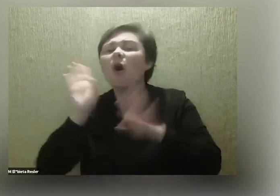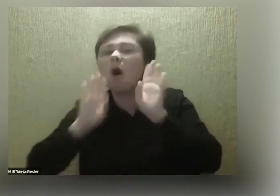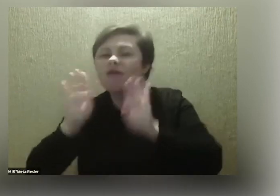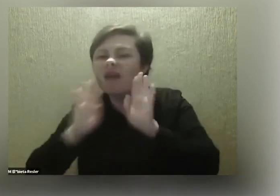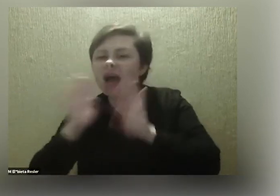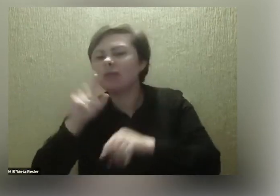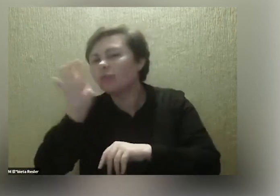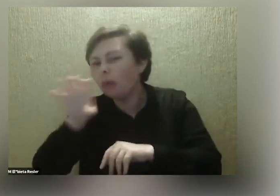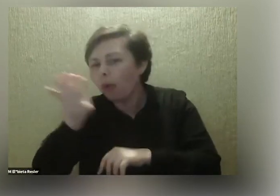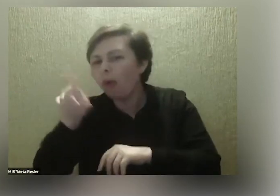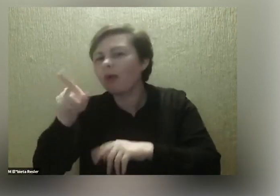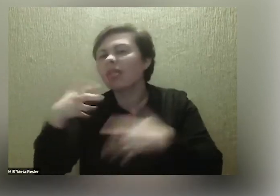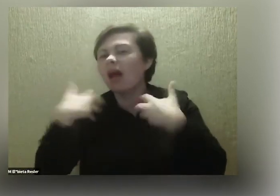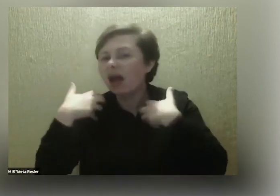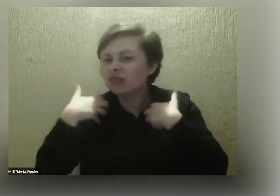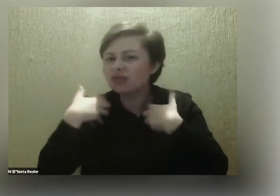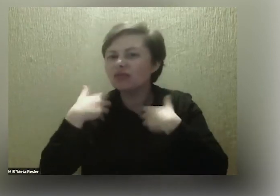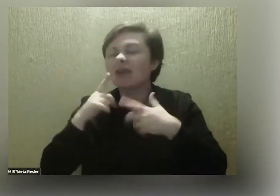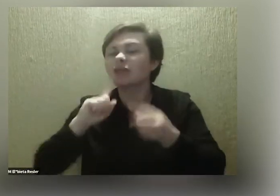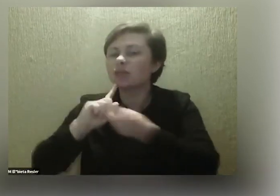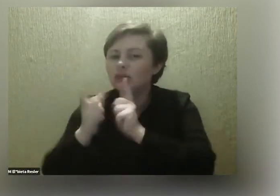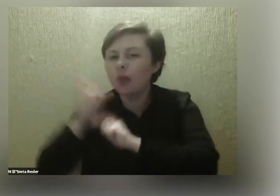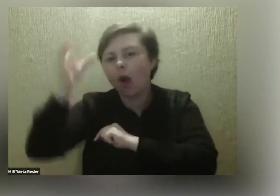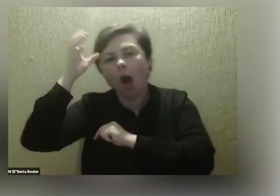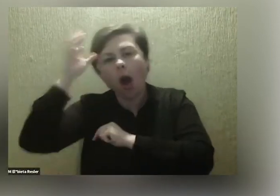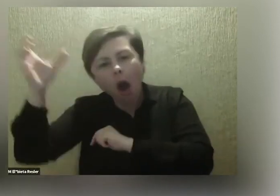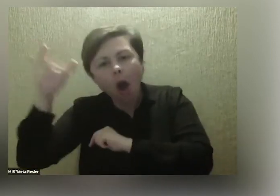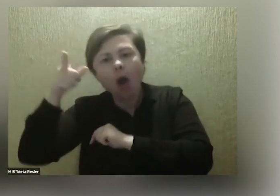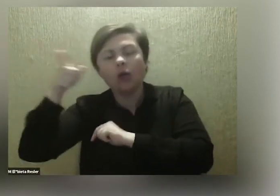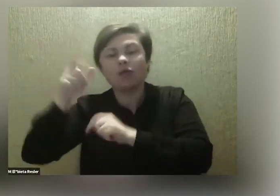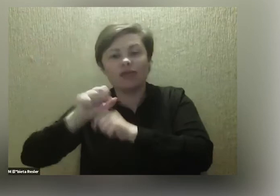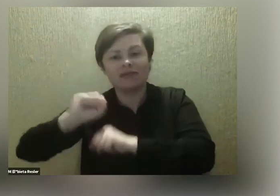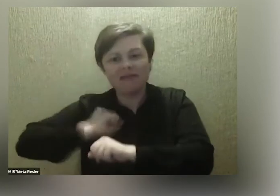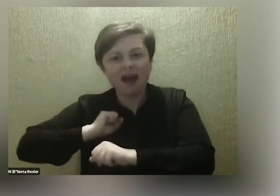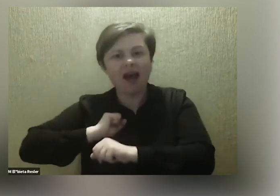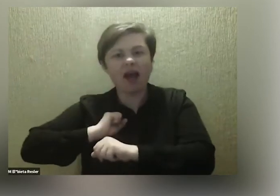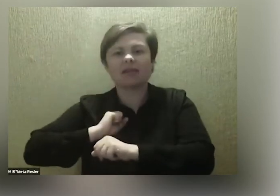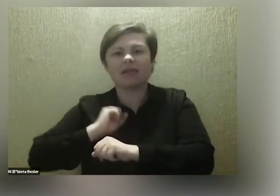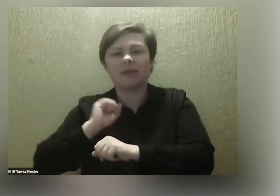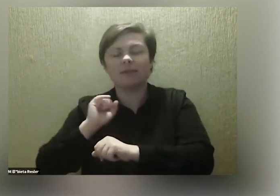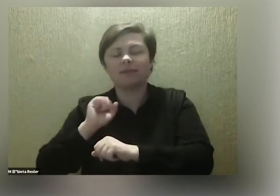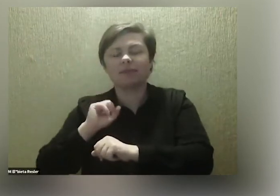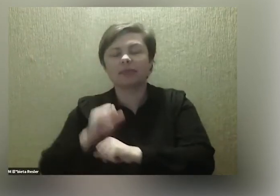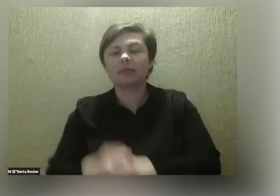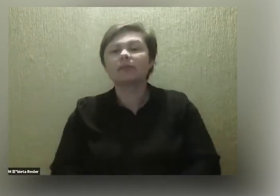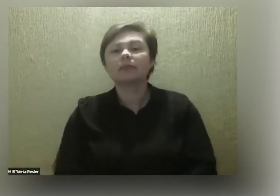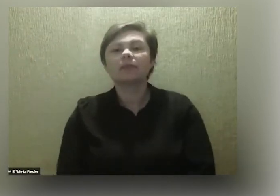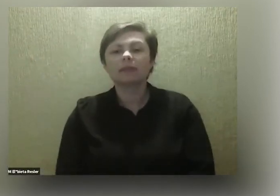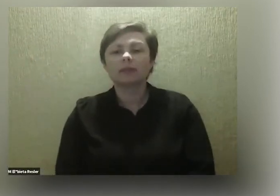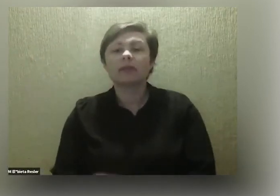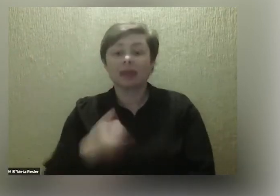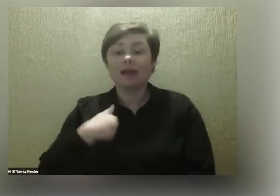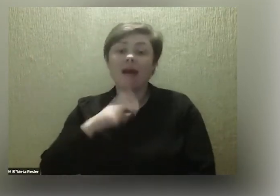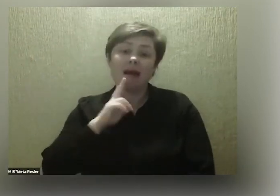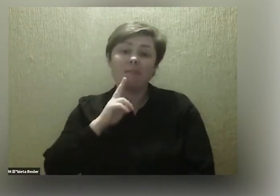'y dotyczące jakichś spotkań autorskich. To jest też fajne, że jako mama